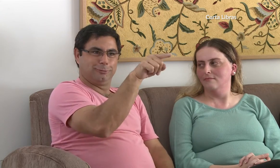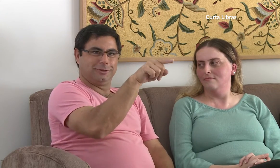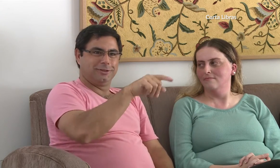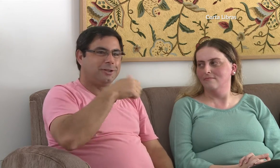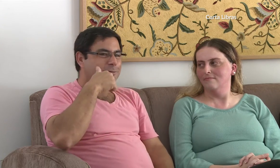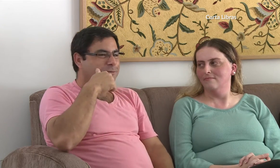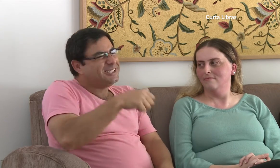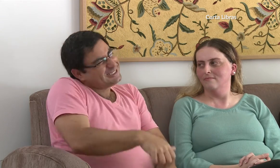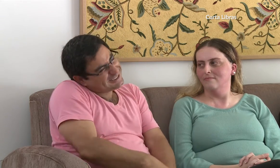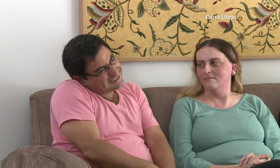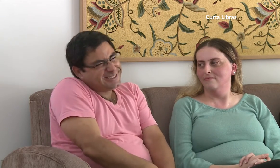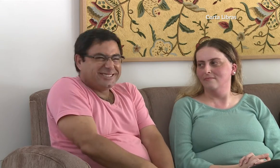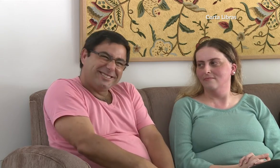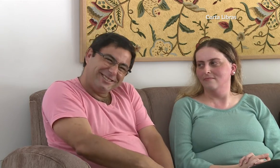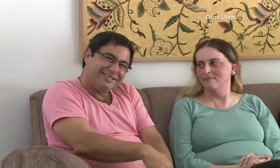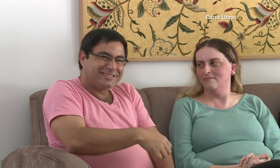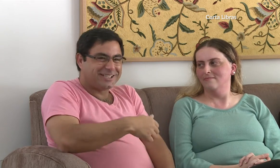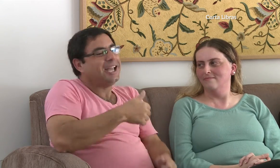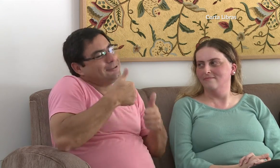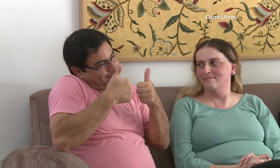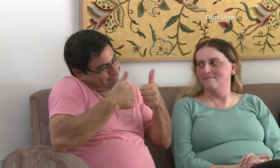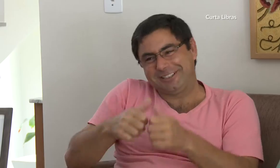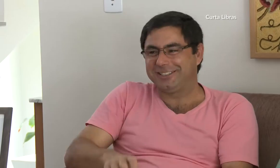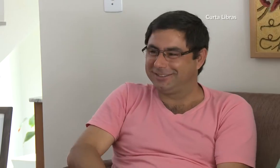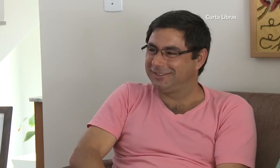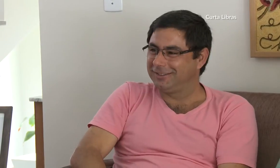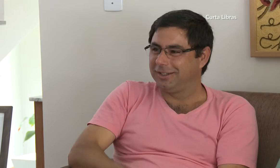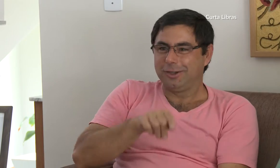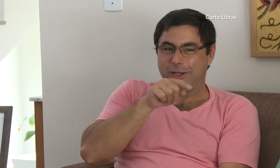Dizia que ela era bonita e ela ficava com vergonha.